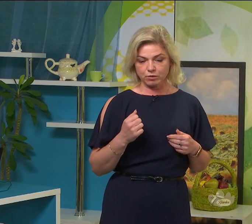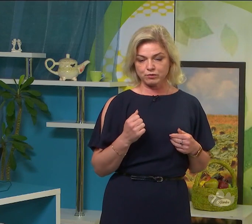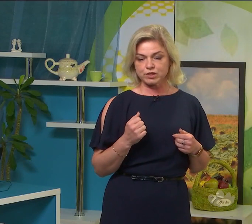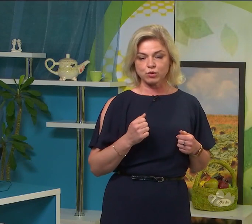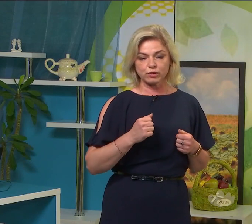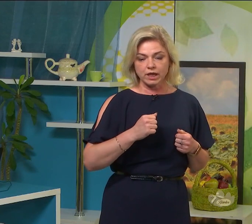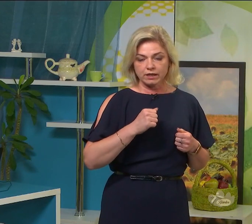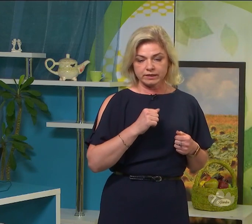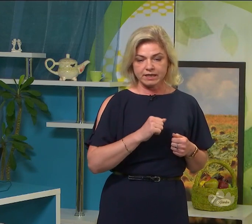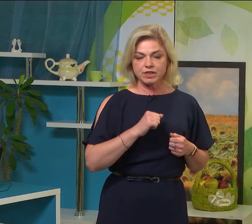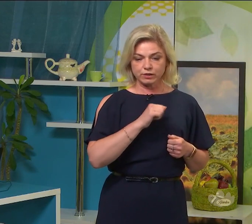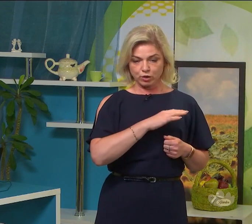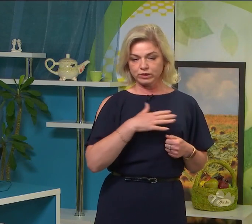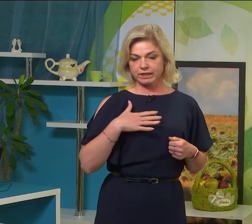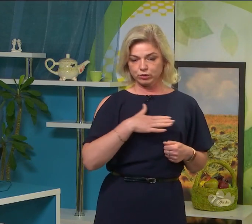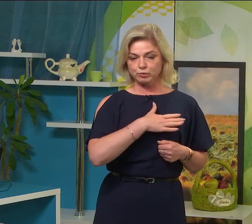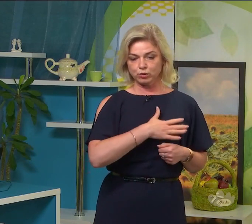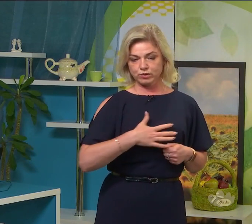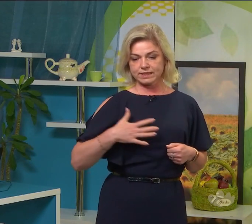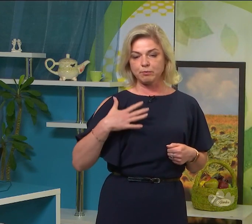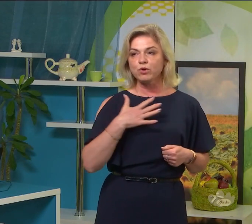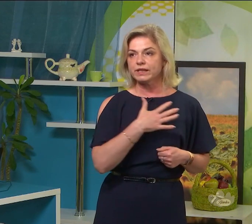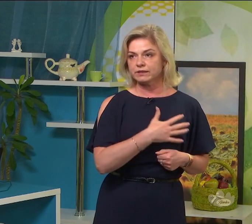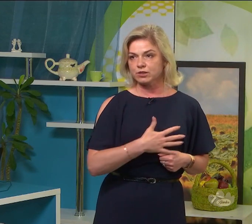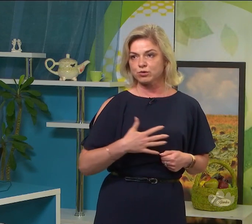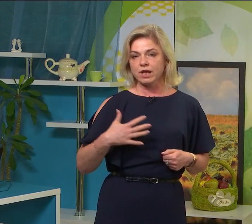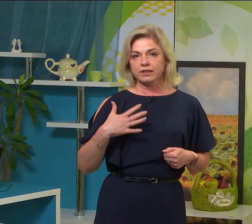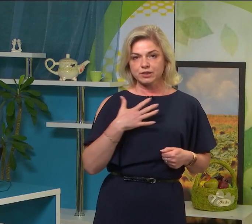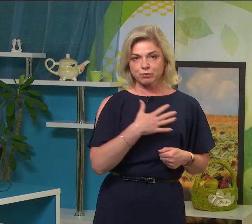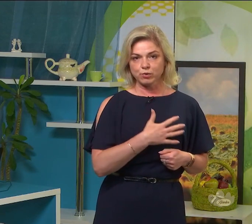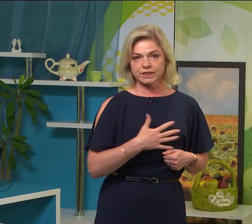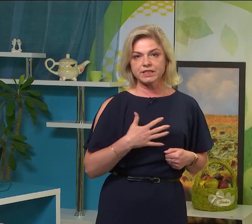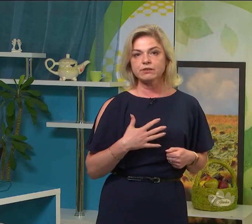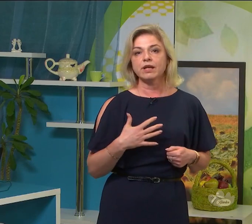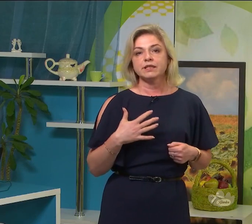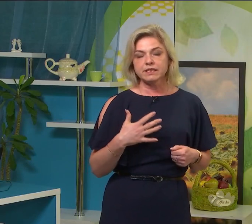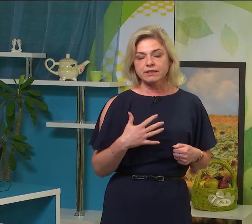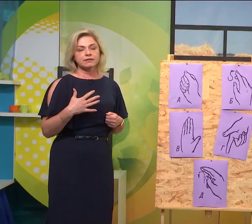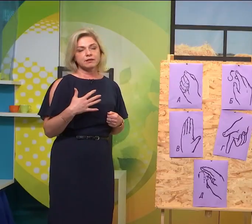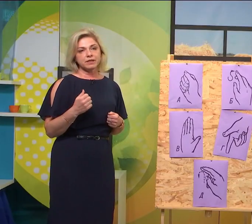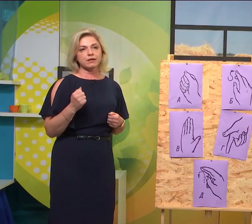обов'язково, на рівні груди. Тобто, оце поле, наше поле тіла, де ми